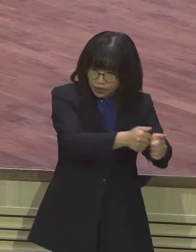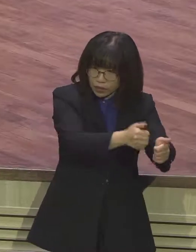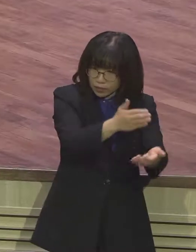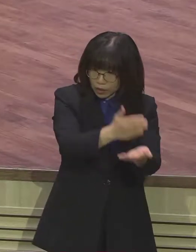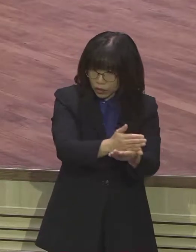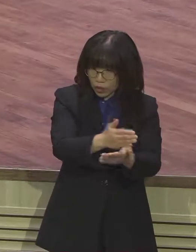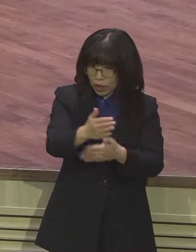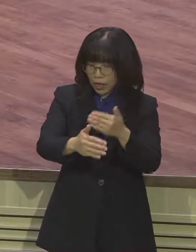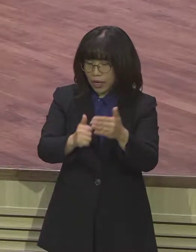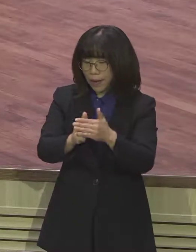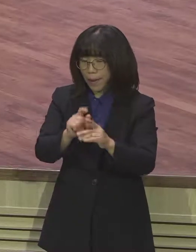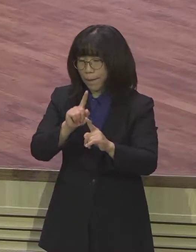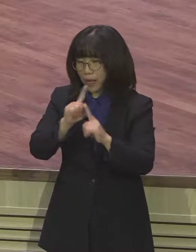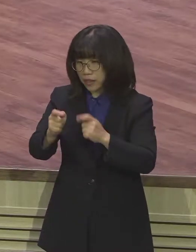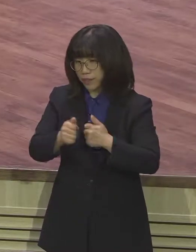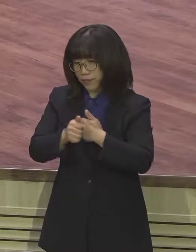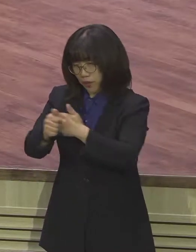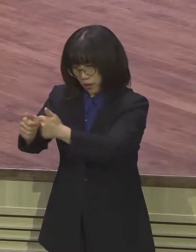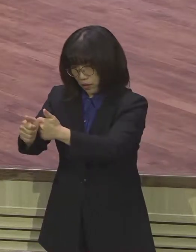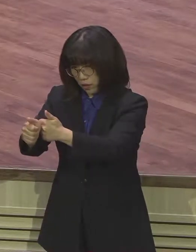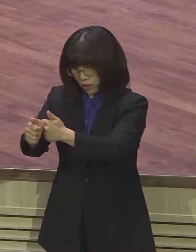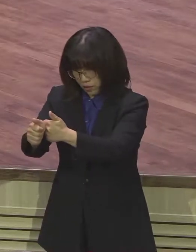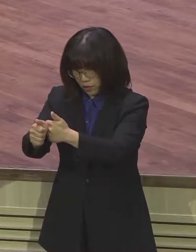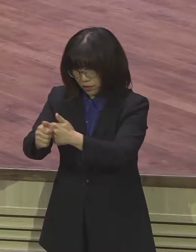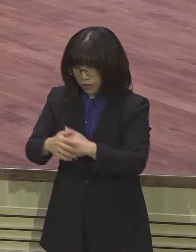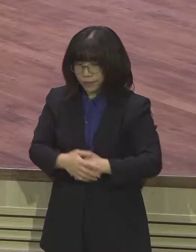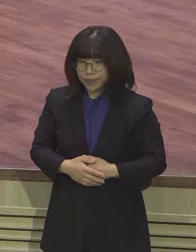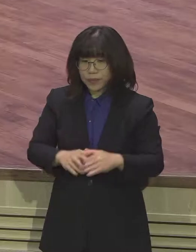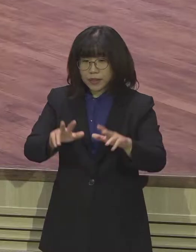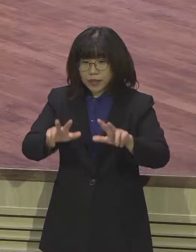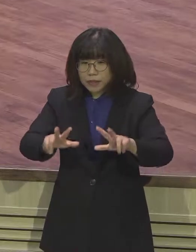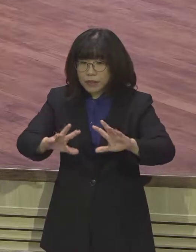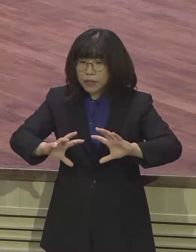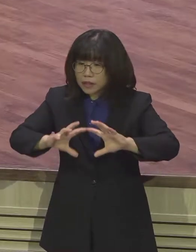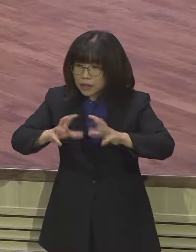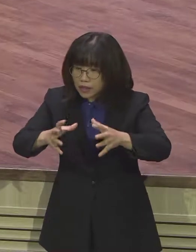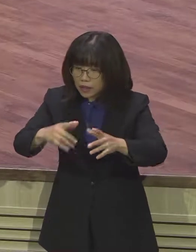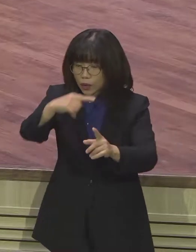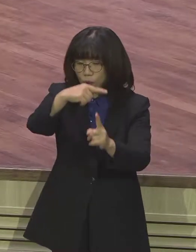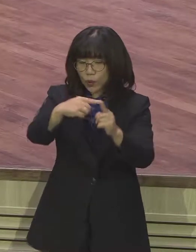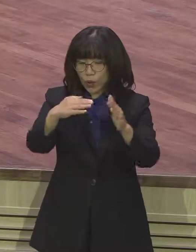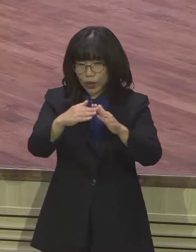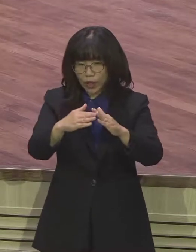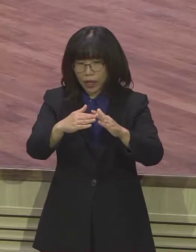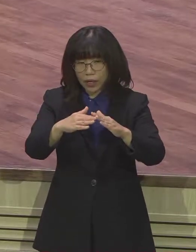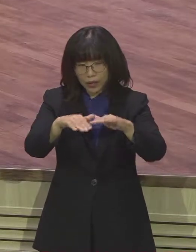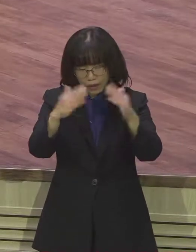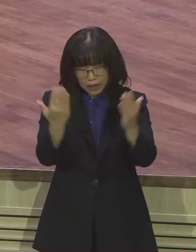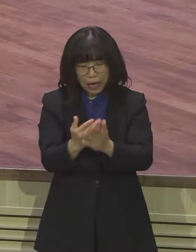한국교회뿐만 아니라 세계교회의 다수가 교회마저 옛것을 기준으로 삼아서 속고 있습니다.